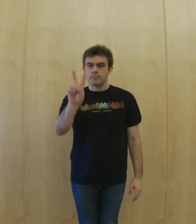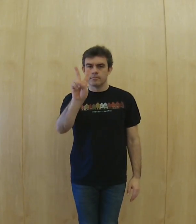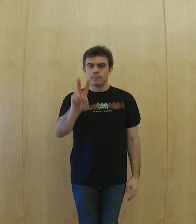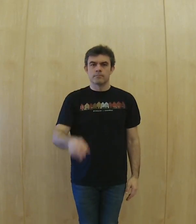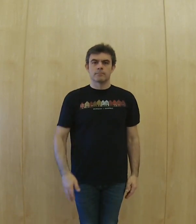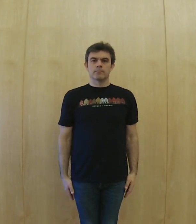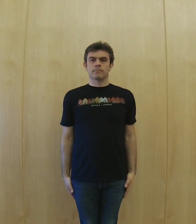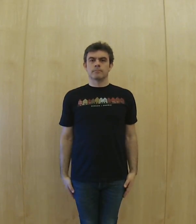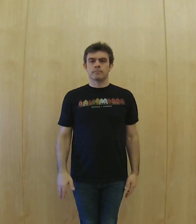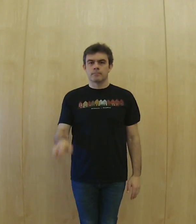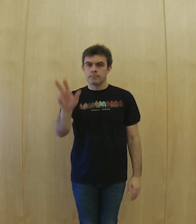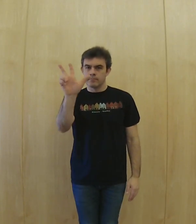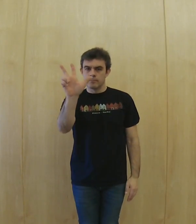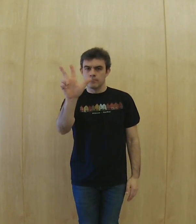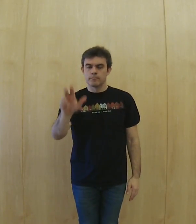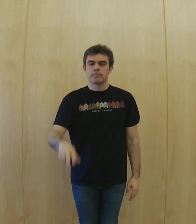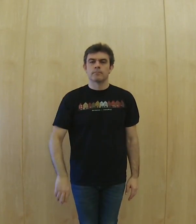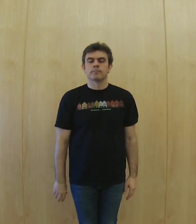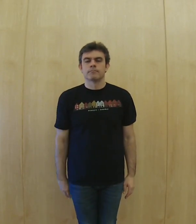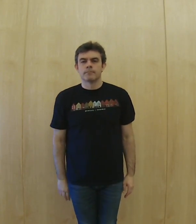tres, neutral,